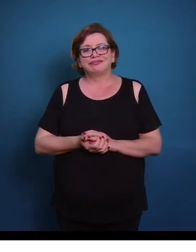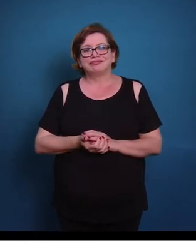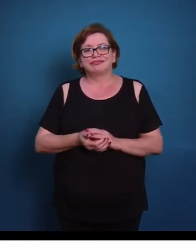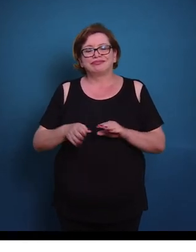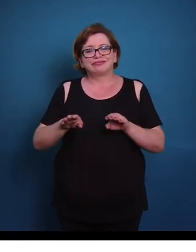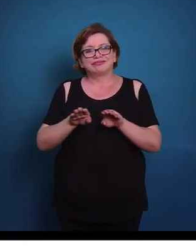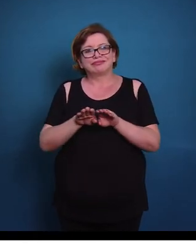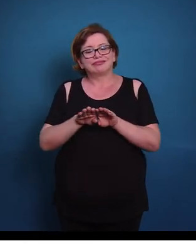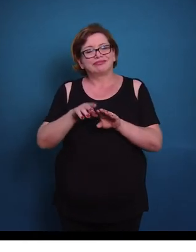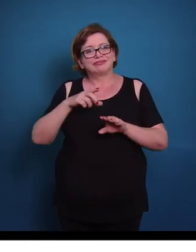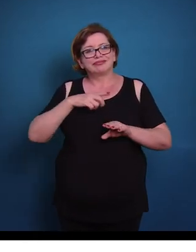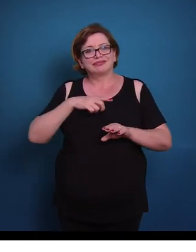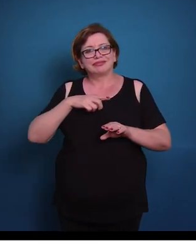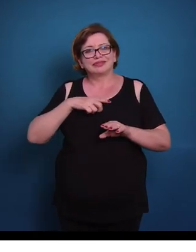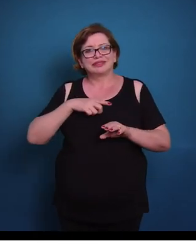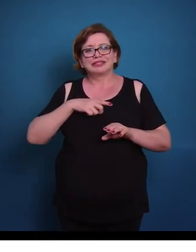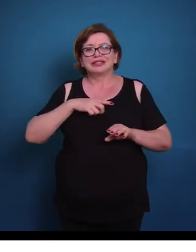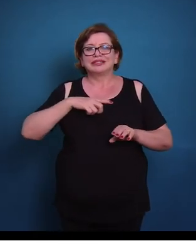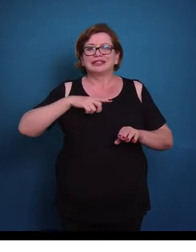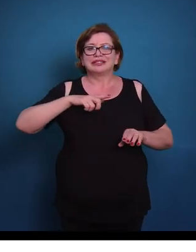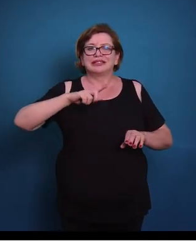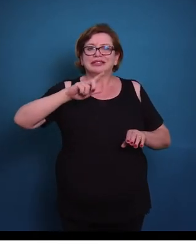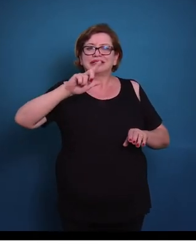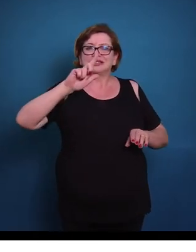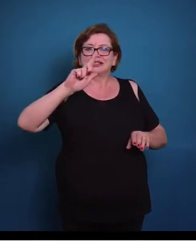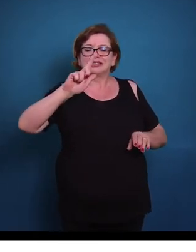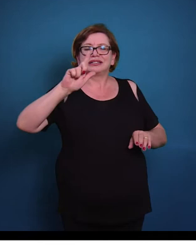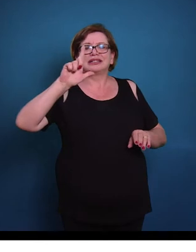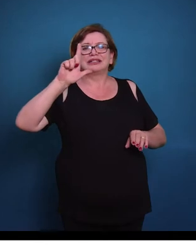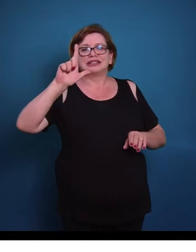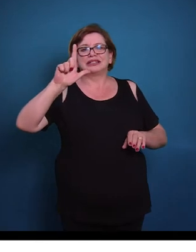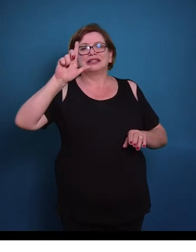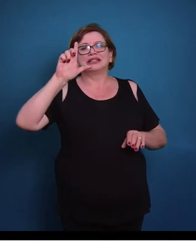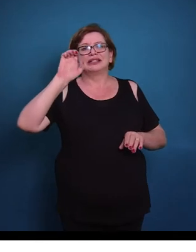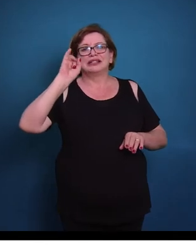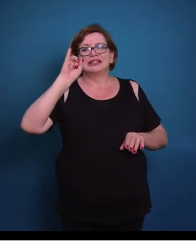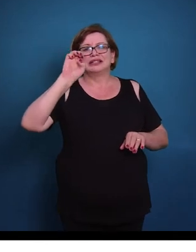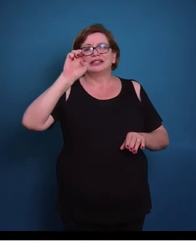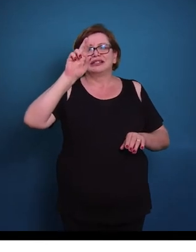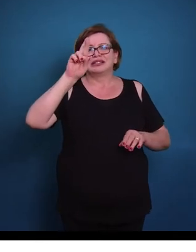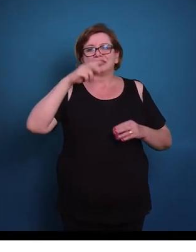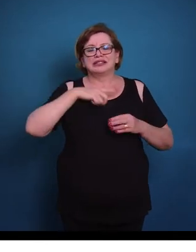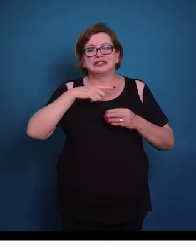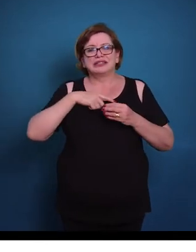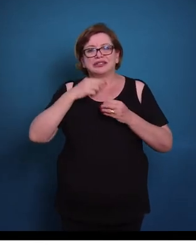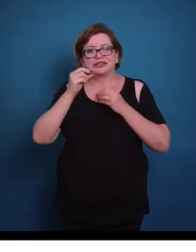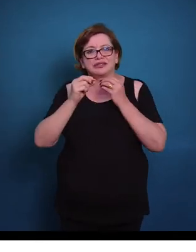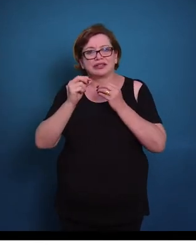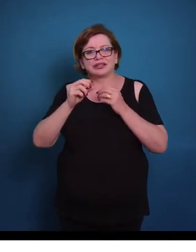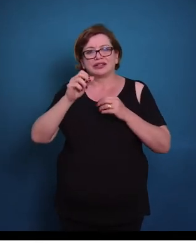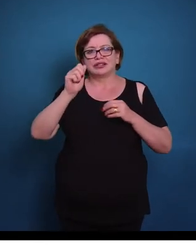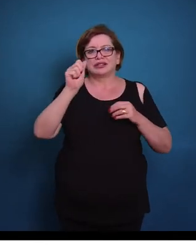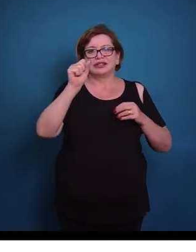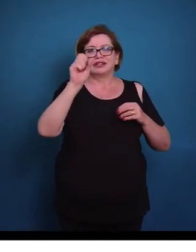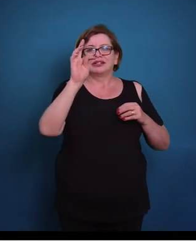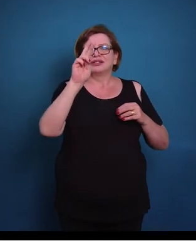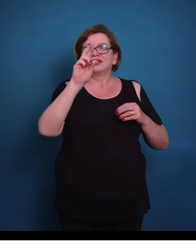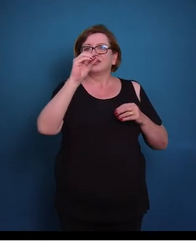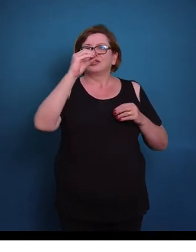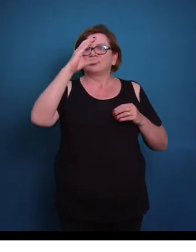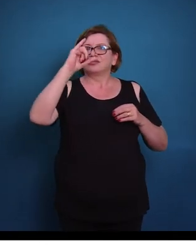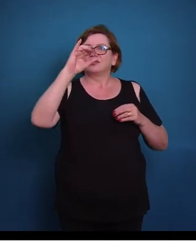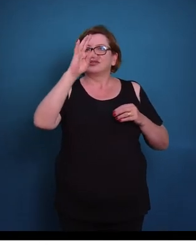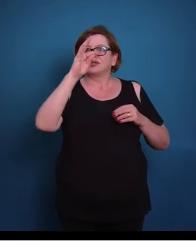Nós temos também as células da glia. Então qual a função das células da glia? Então, por exemplo, nós temos os astrócitos, que são essas células aqui que estão